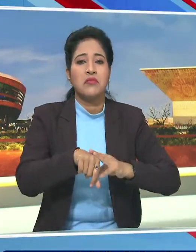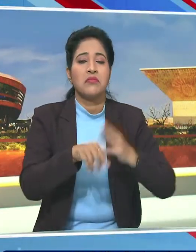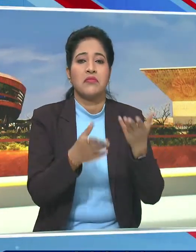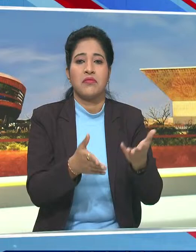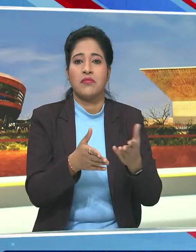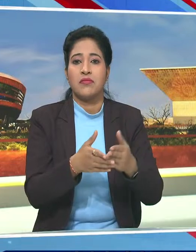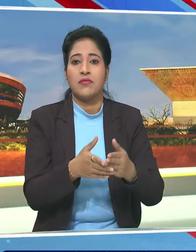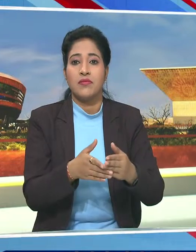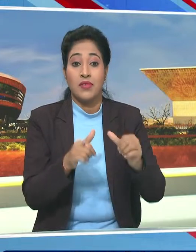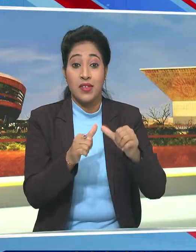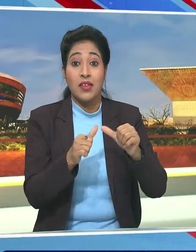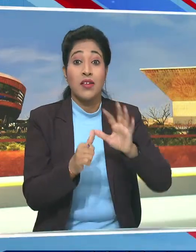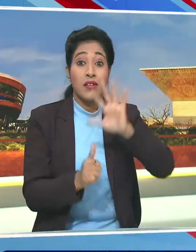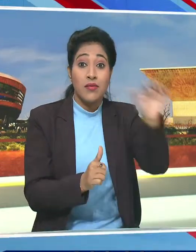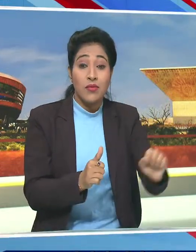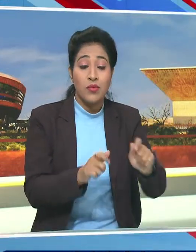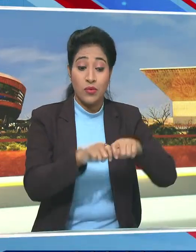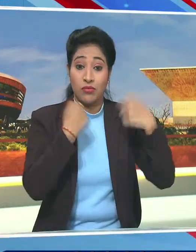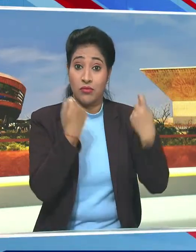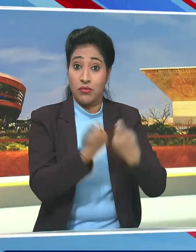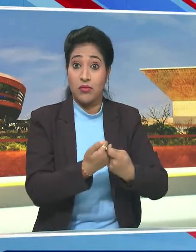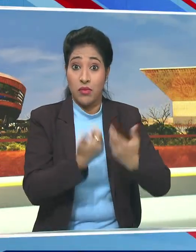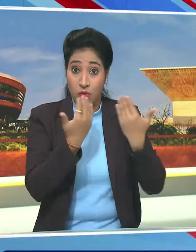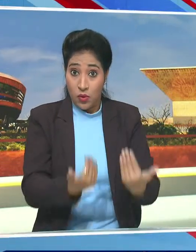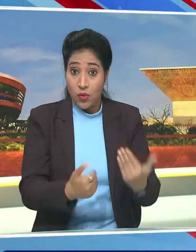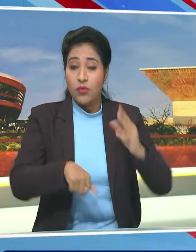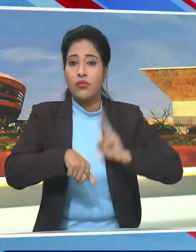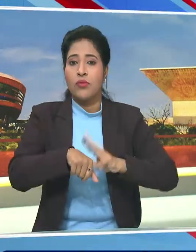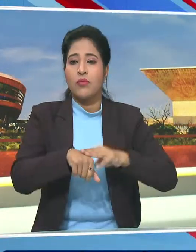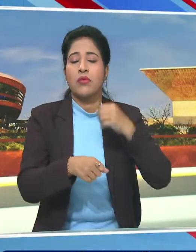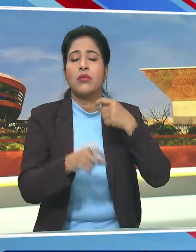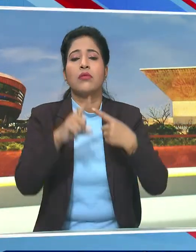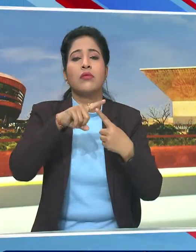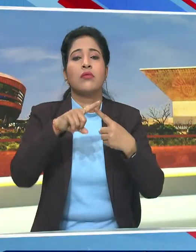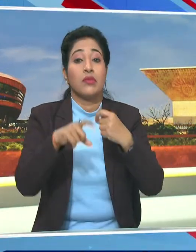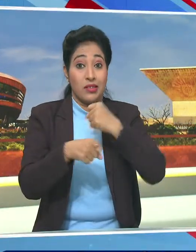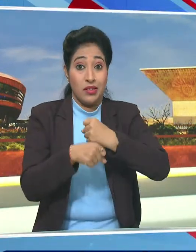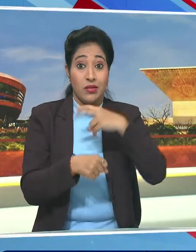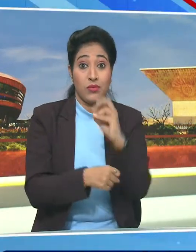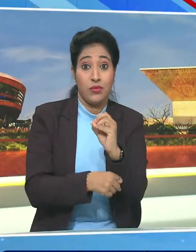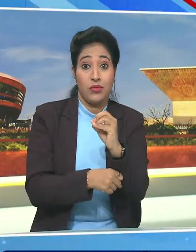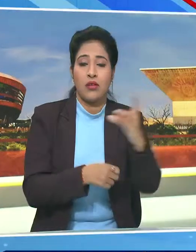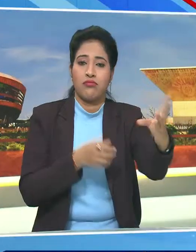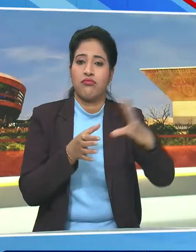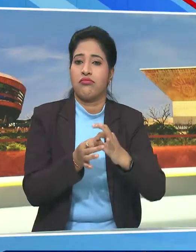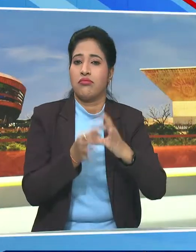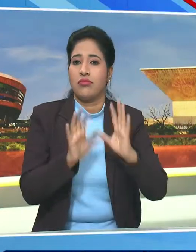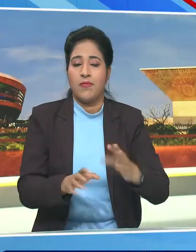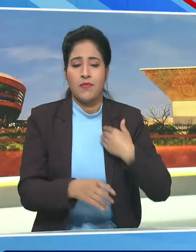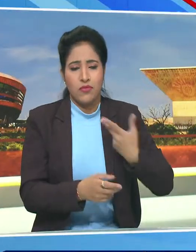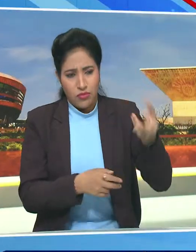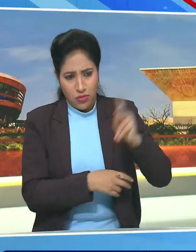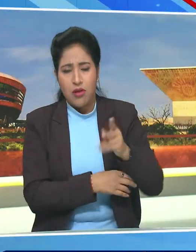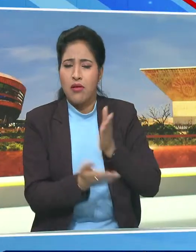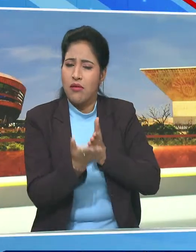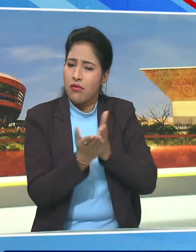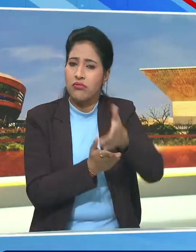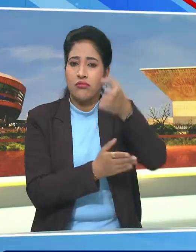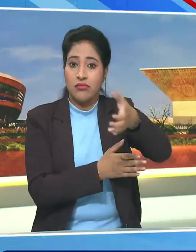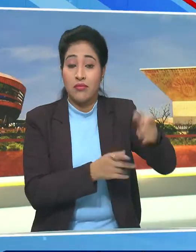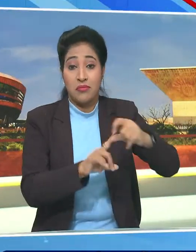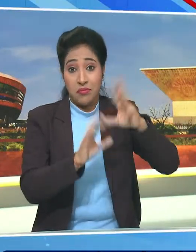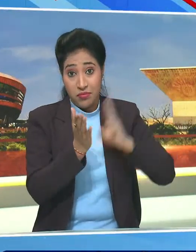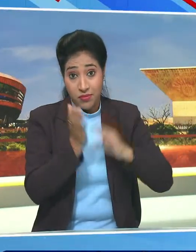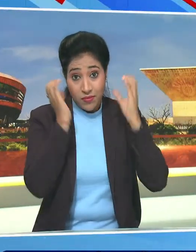the African Union is now a member of the G20 I have also congratulated Prime Minister